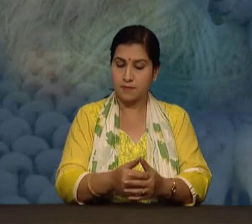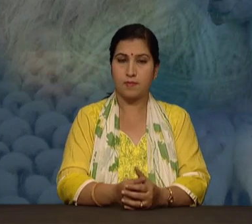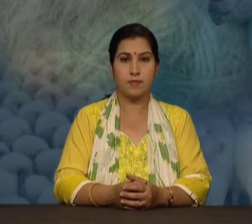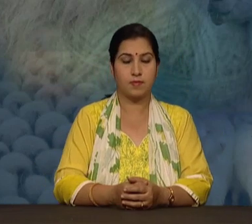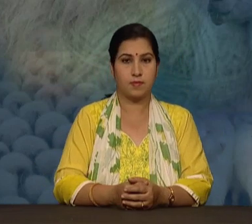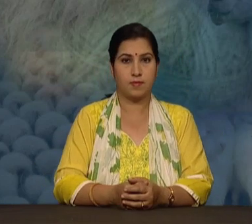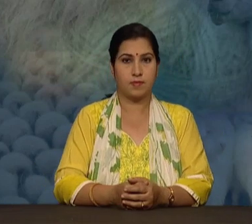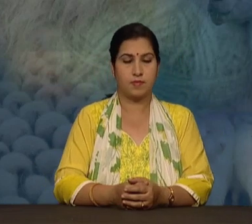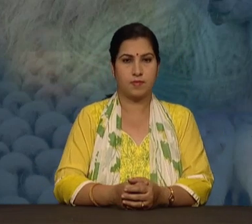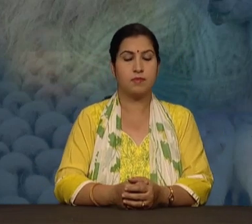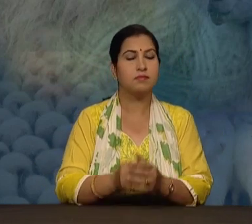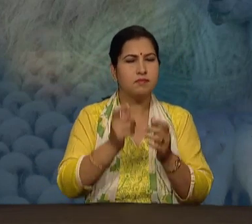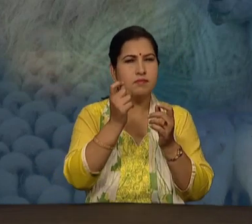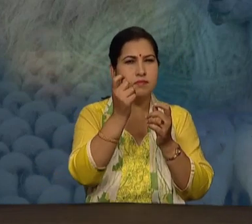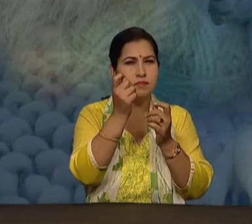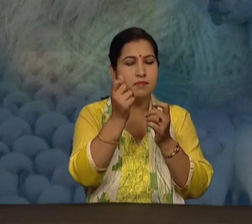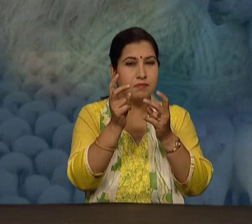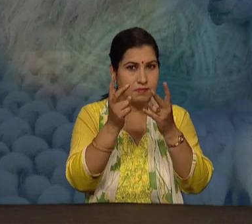थोड़ा फरक महसूस हो रहा होगा